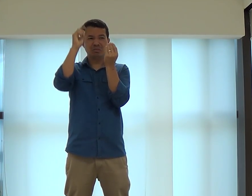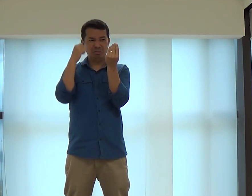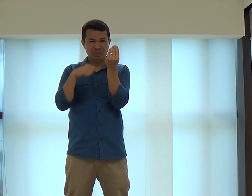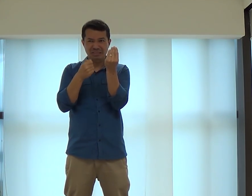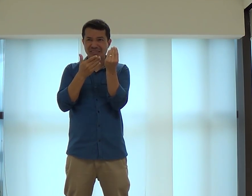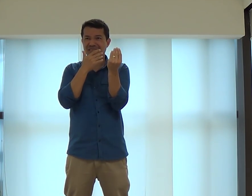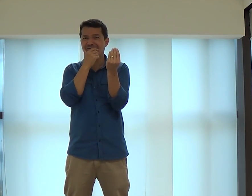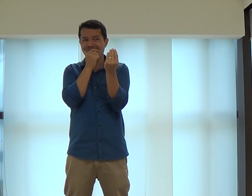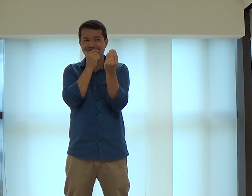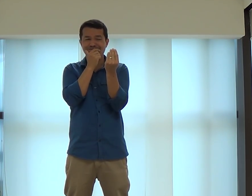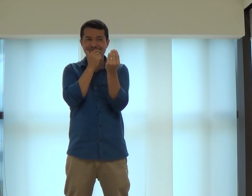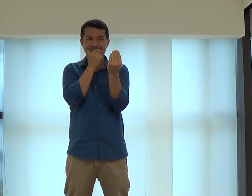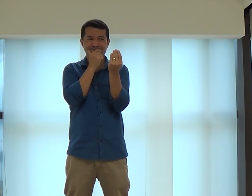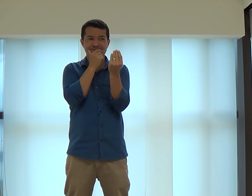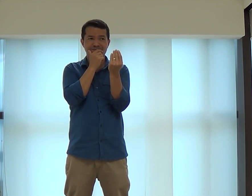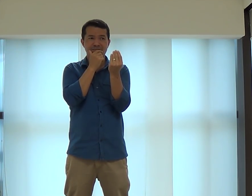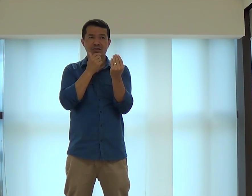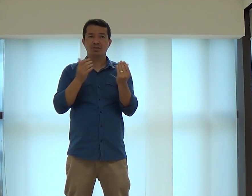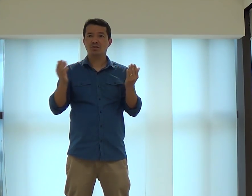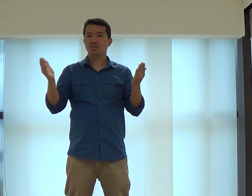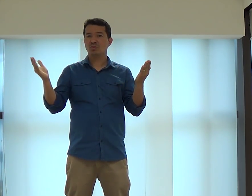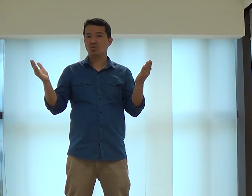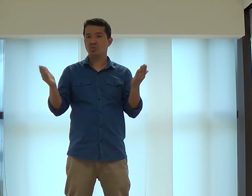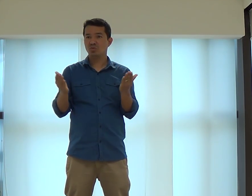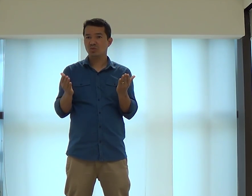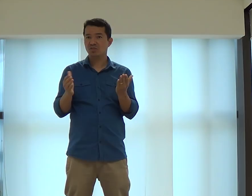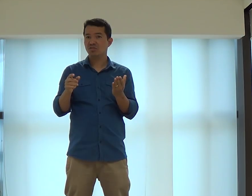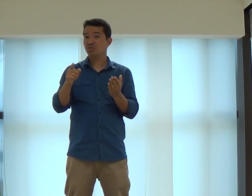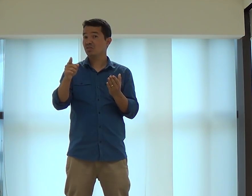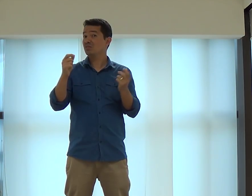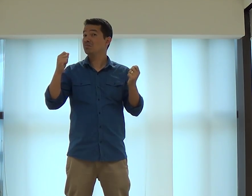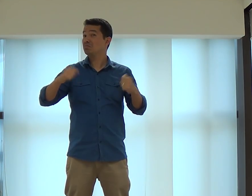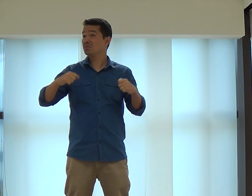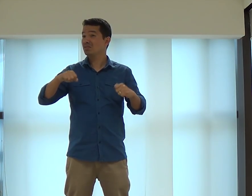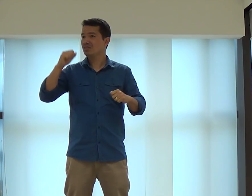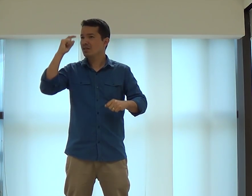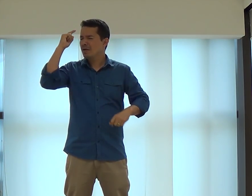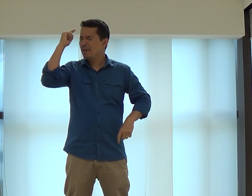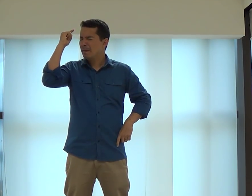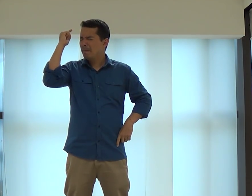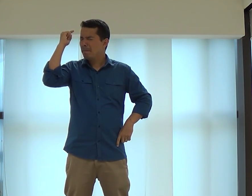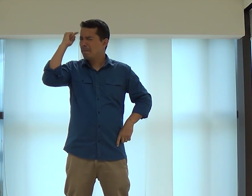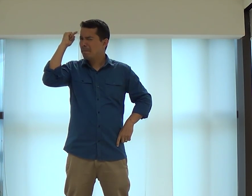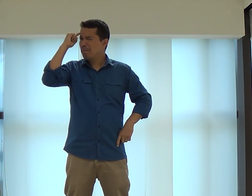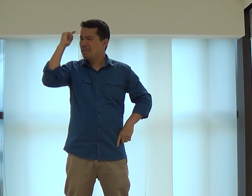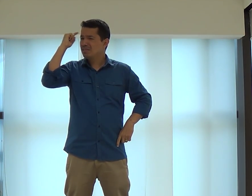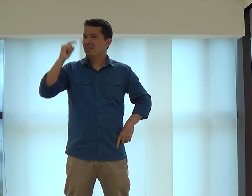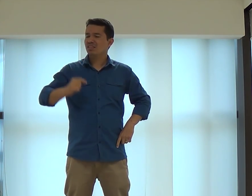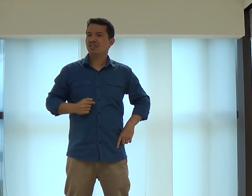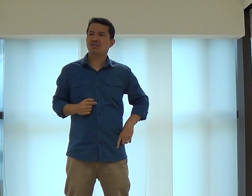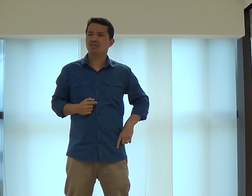Eu preciso estar lá de acordo com Deus. É, realmente. Então, hoje, se você quer isso, você precisa pensar.